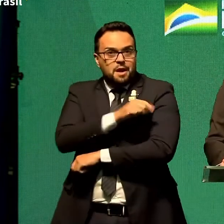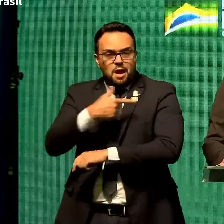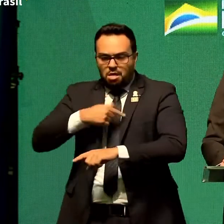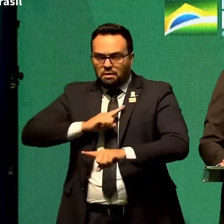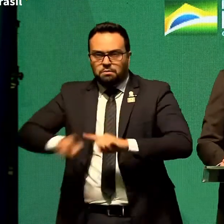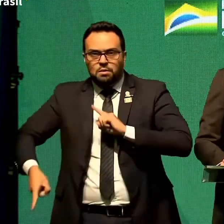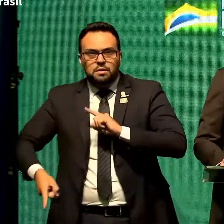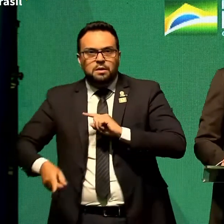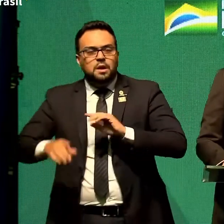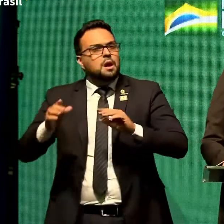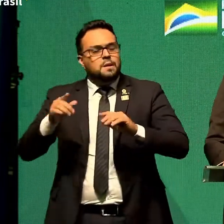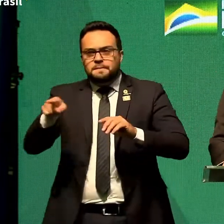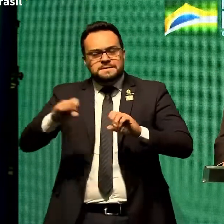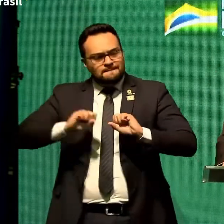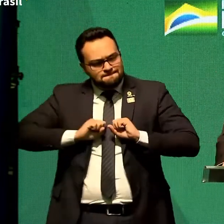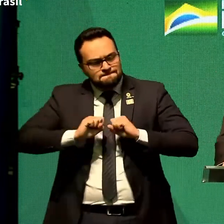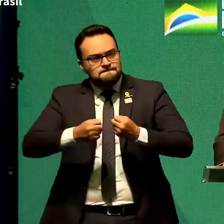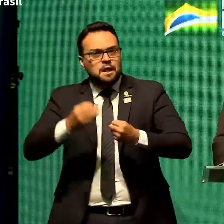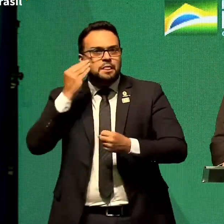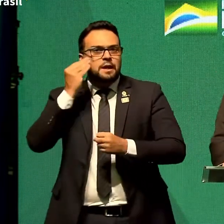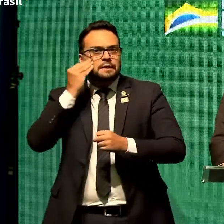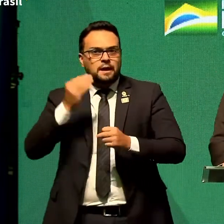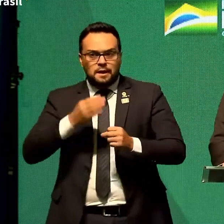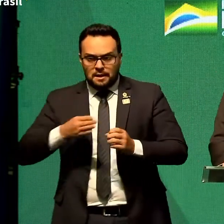Ele tem que buscar uma alternativa para isso.